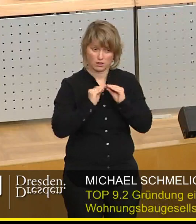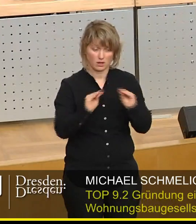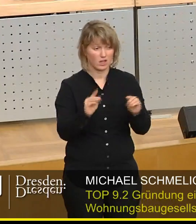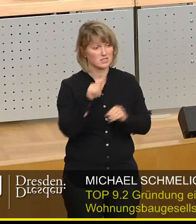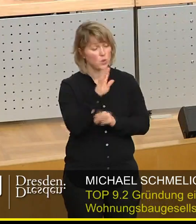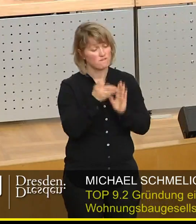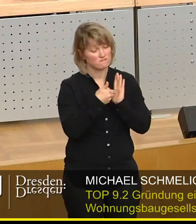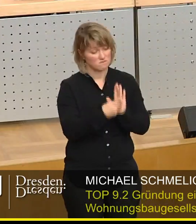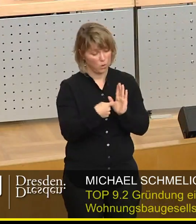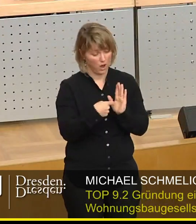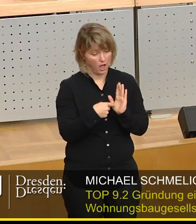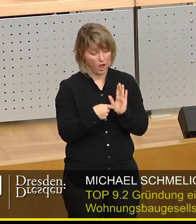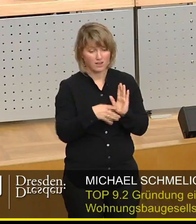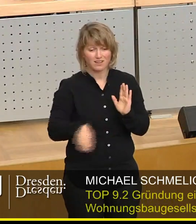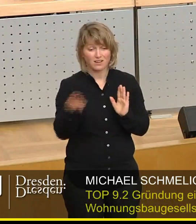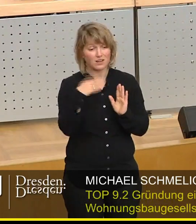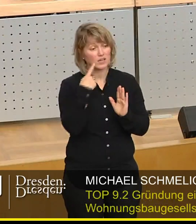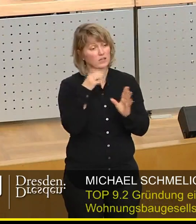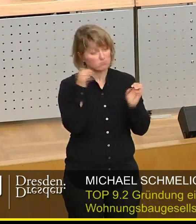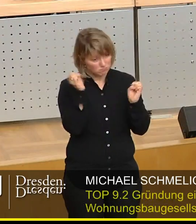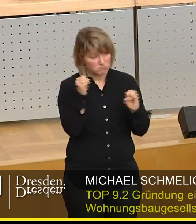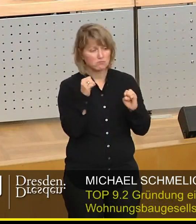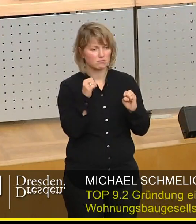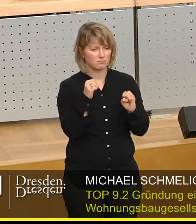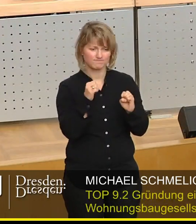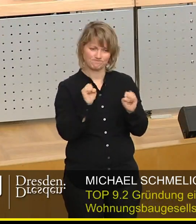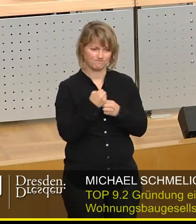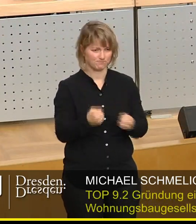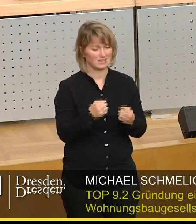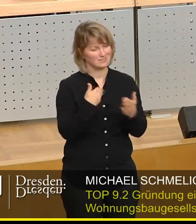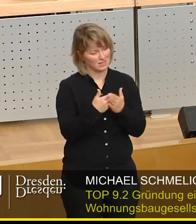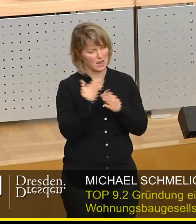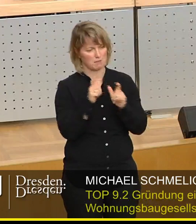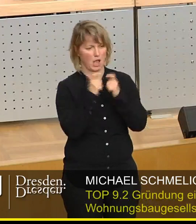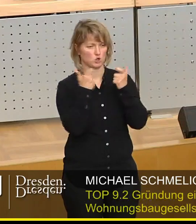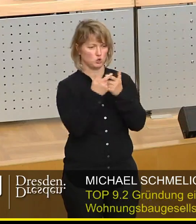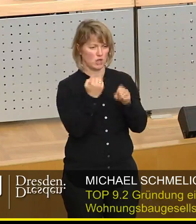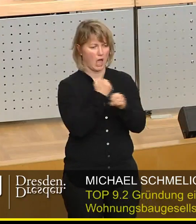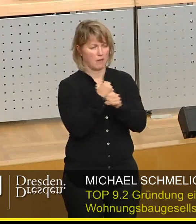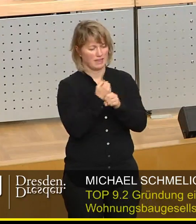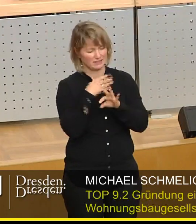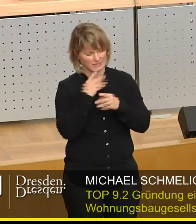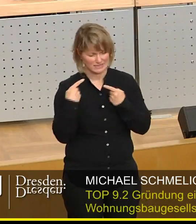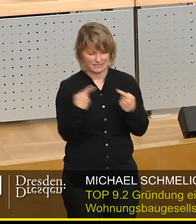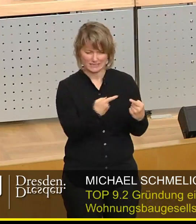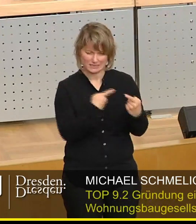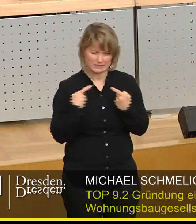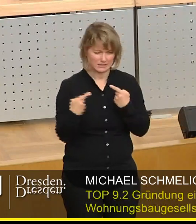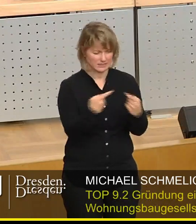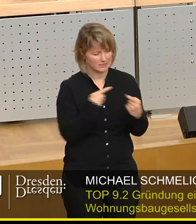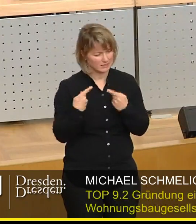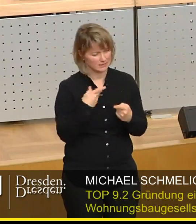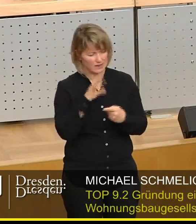nicht so zustimmungsfähig. Und deshalb haben wir uns so intensiv in der Ausschussarbeit auseinandergesetzt. Deshalb haben wir intensiv Fragen